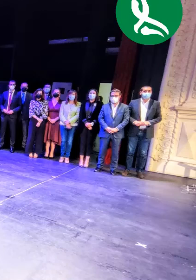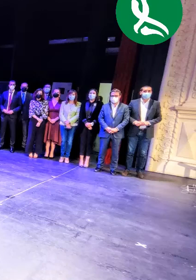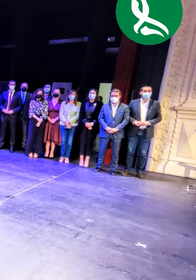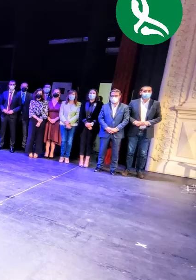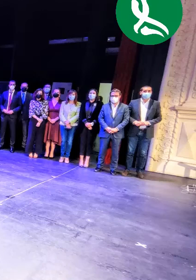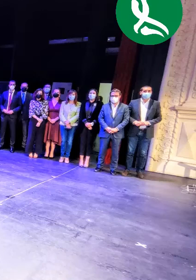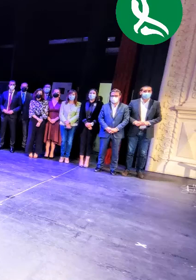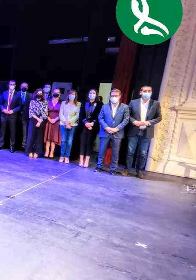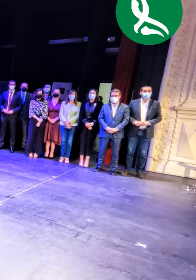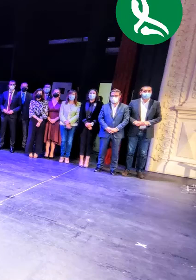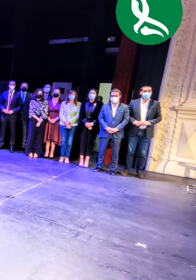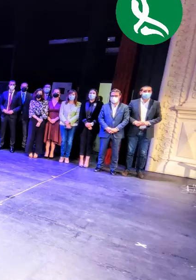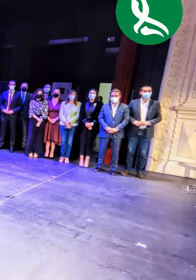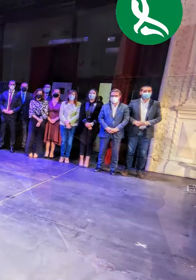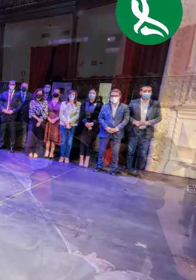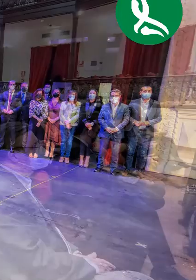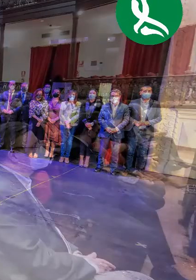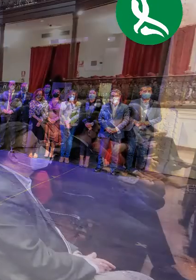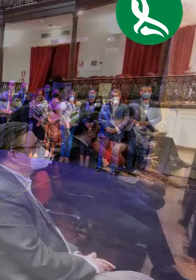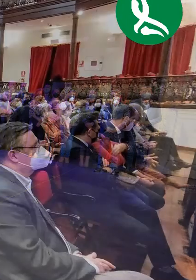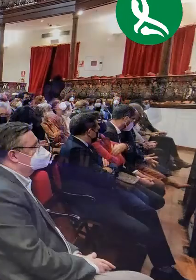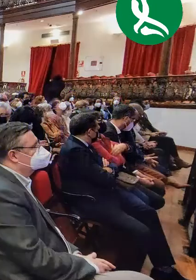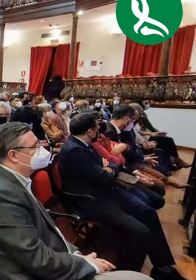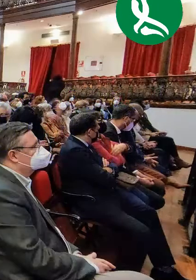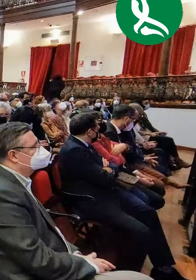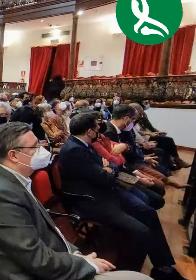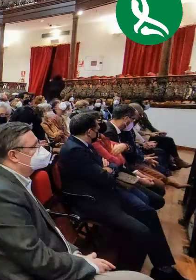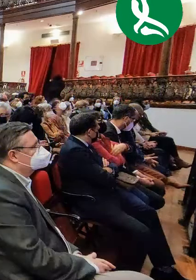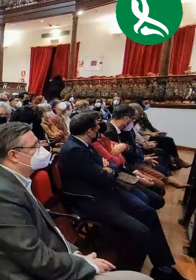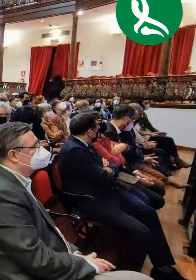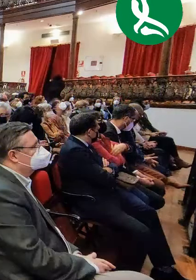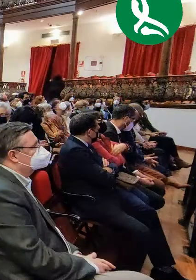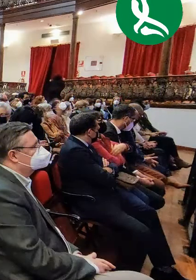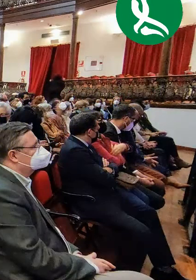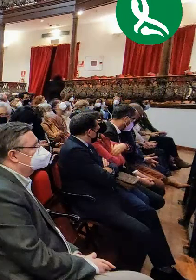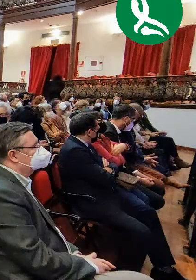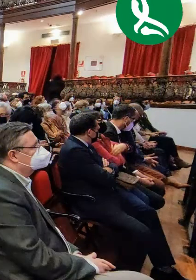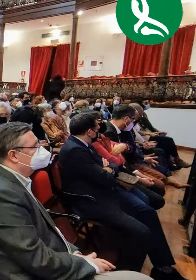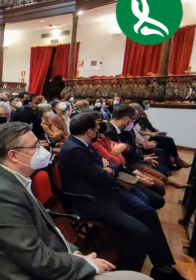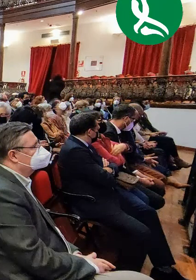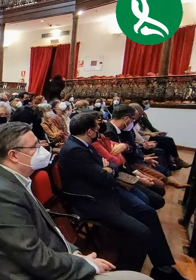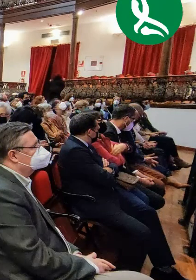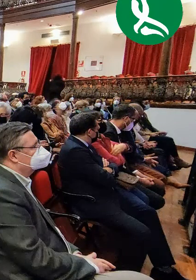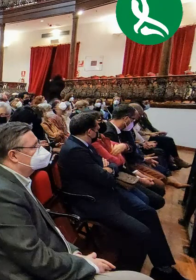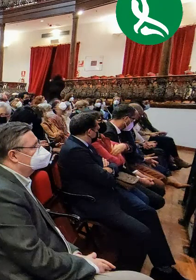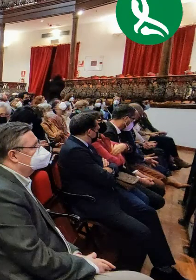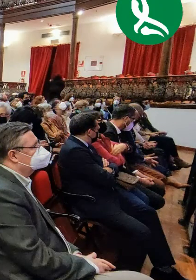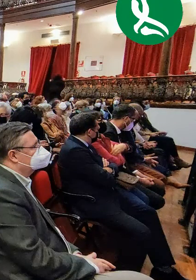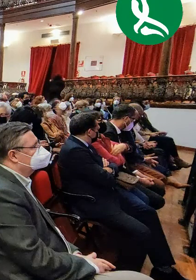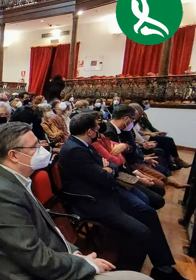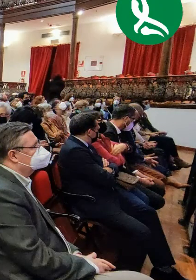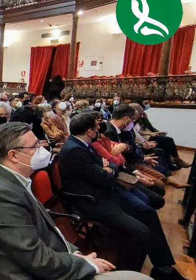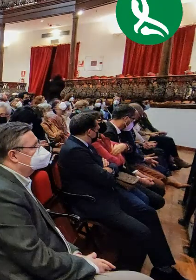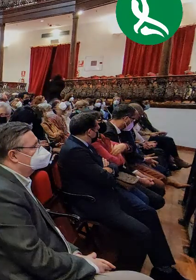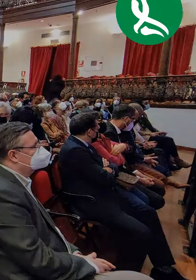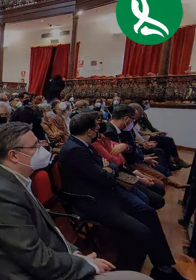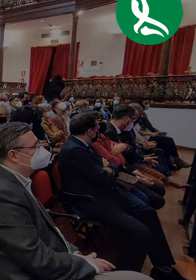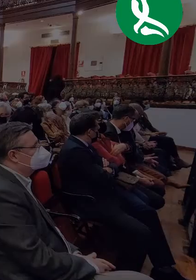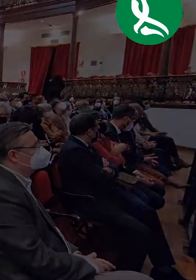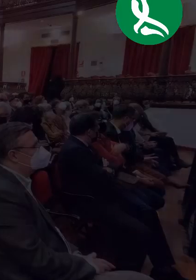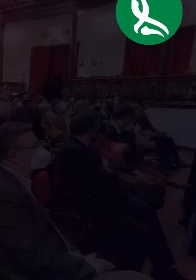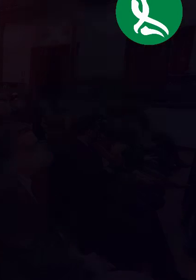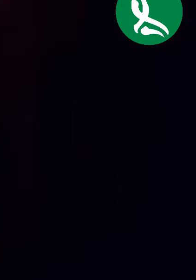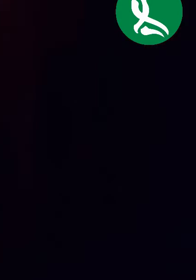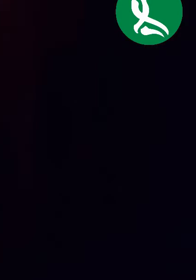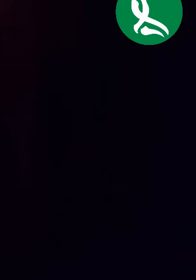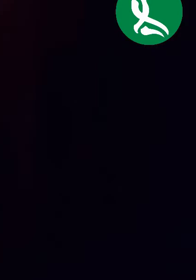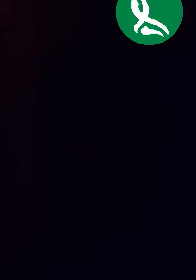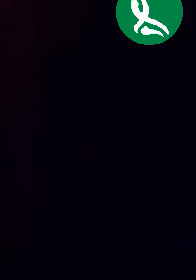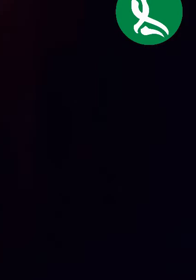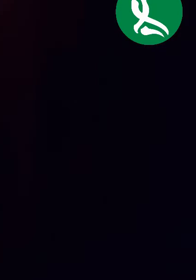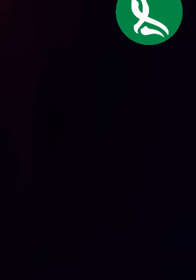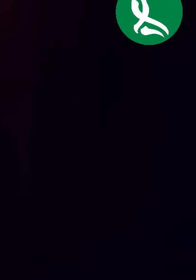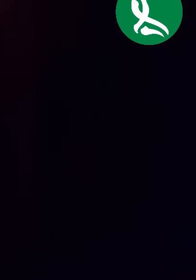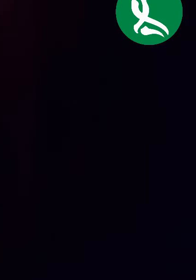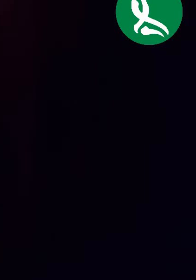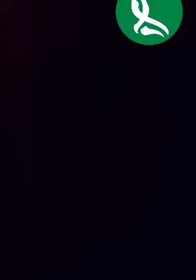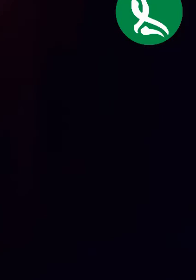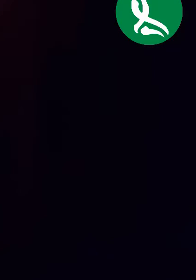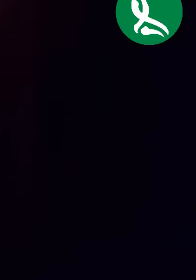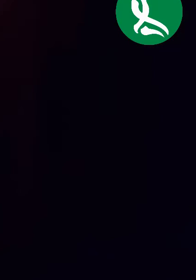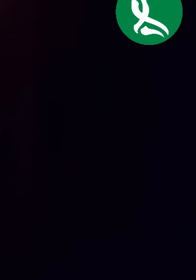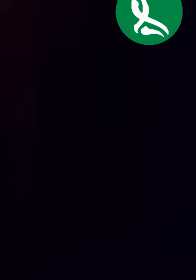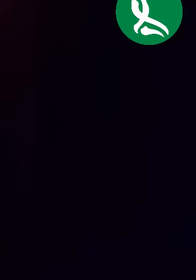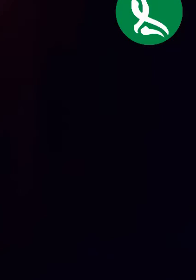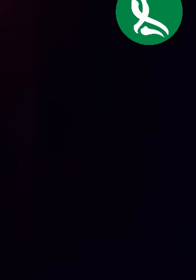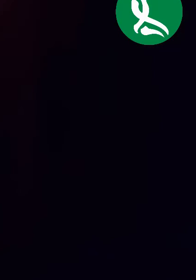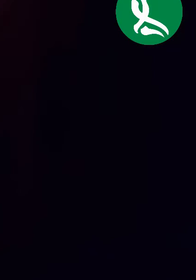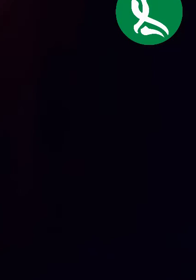secar la ropa y a tener alguna otra de repuesto y a una ducha reconfortante y sanadora y a un desayuno en condiciones